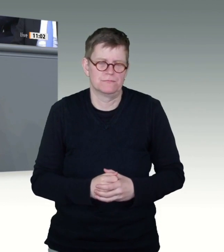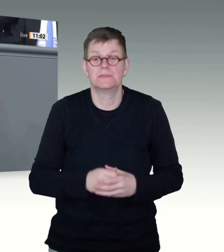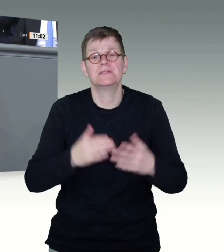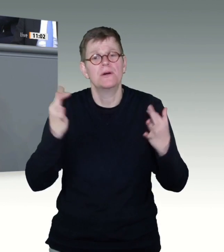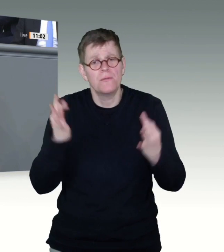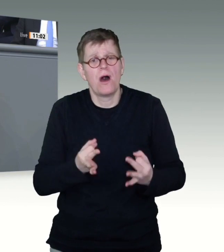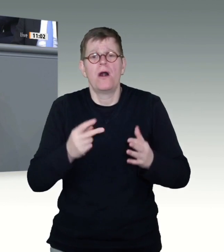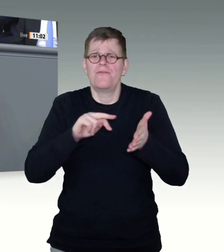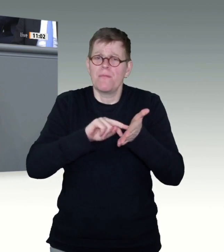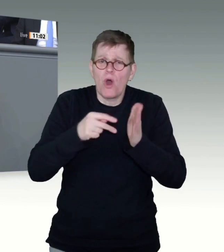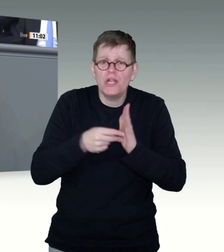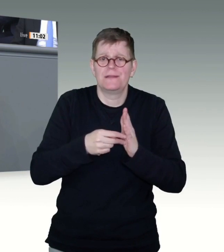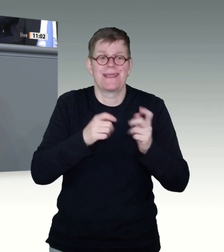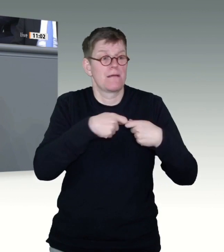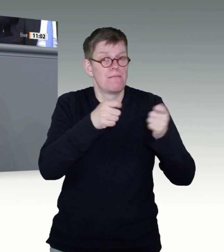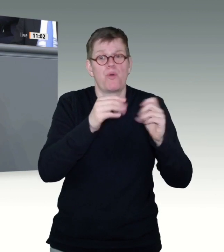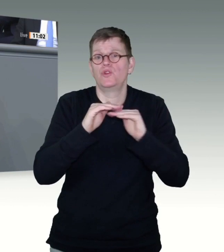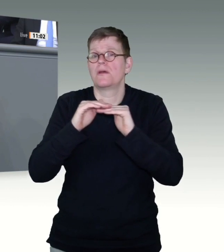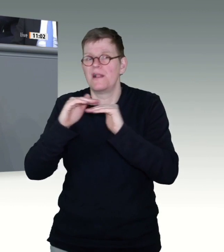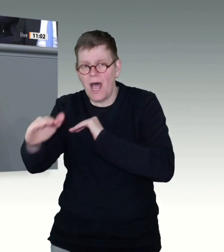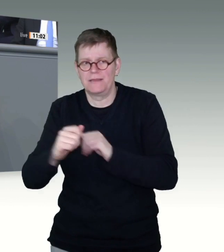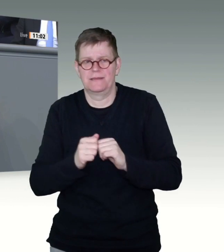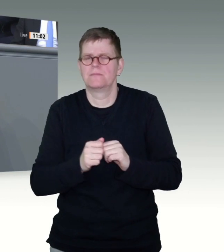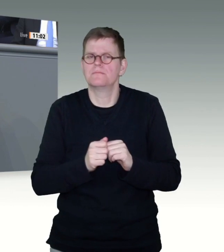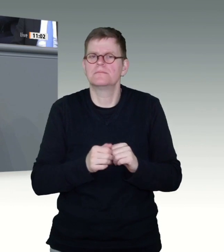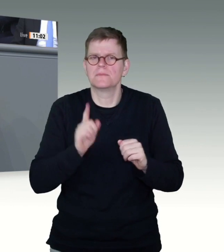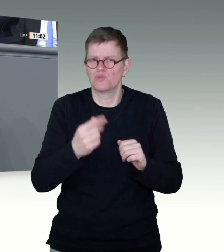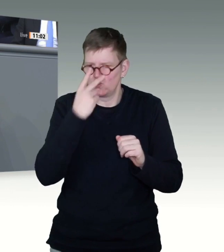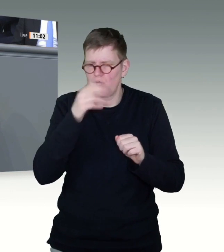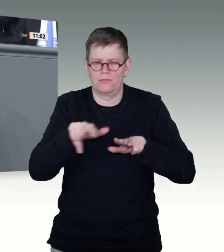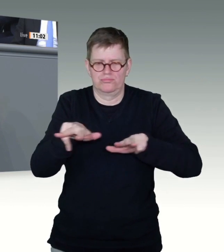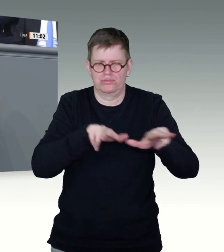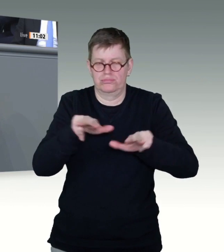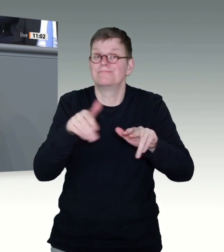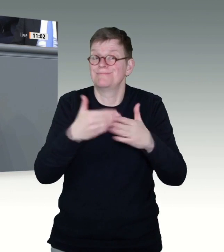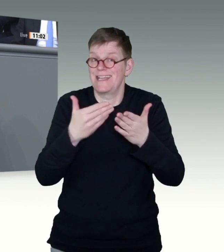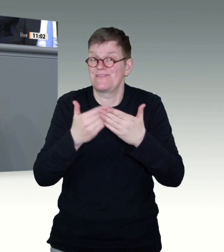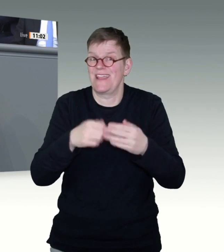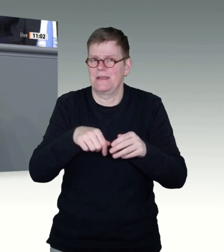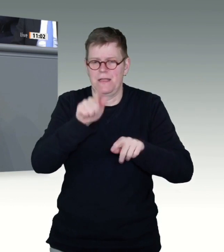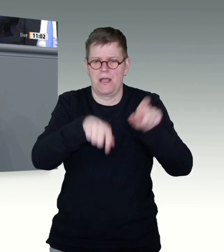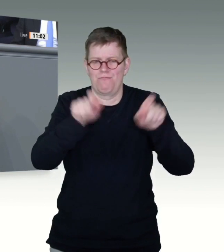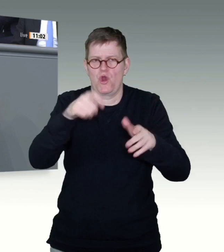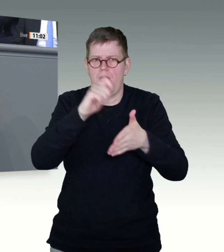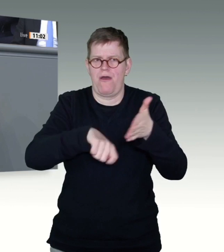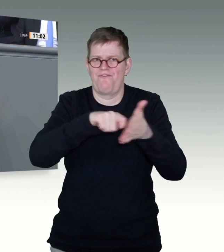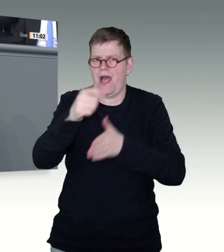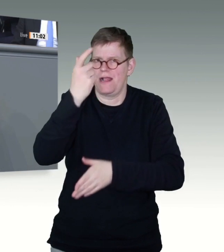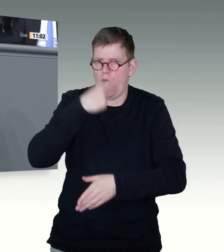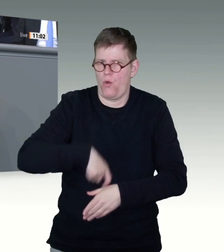Ordnung. Dafür sind wir gewählt. Aber ich möchte jetzt einmal ganz klar diejenigen in Schutz nehmen, die sich